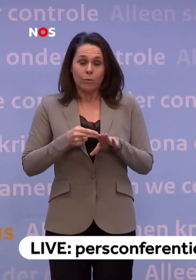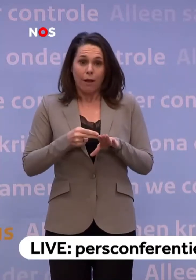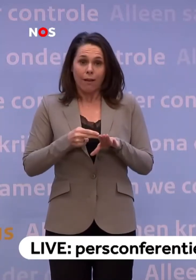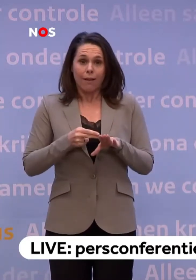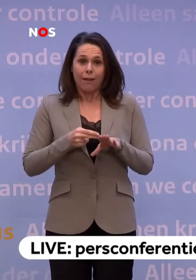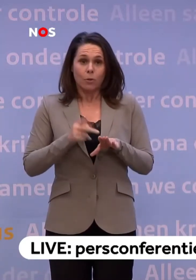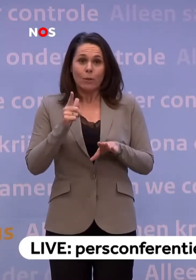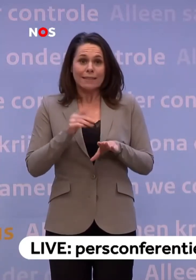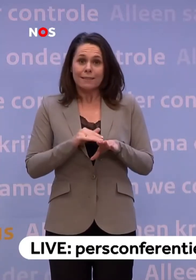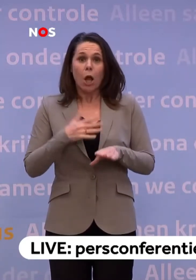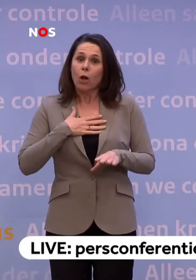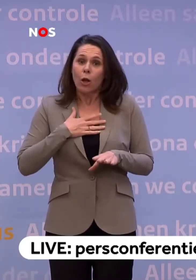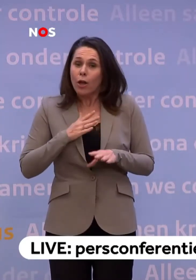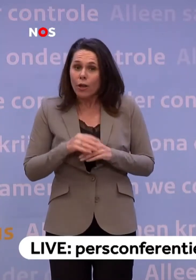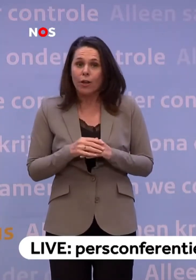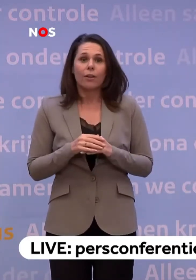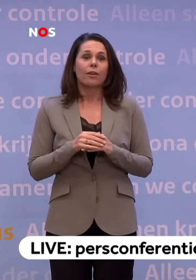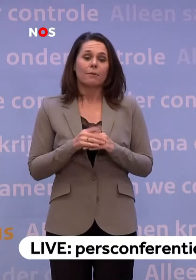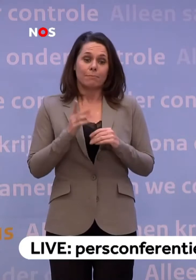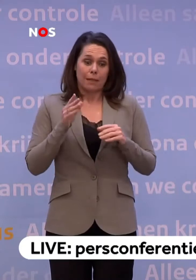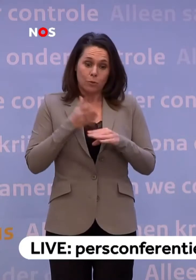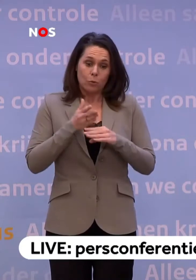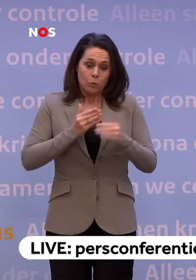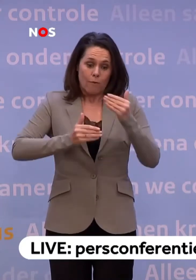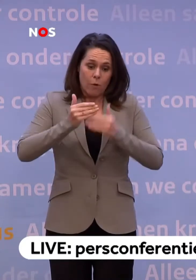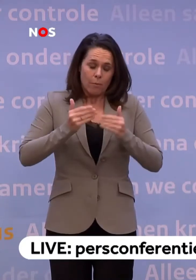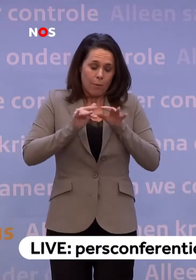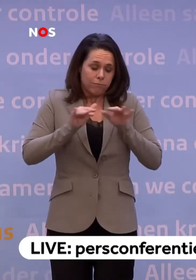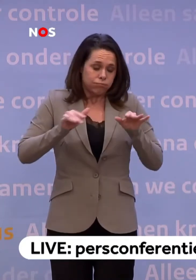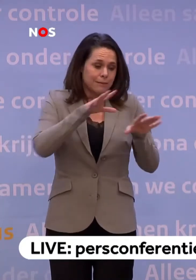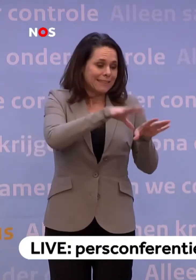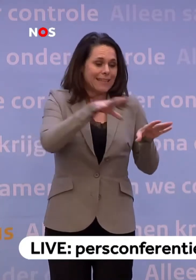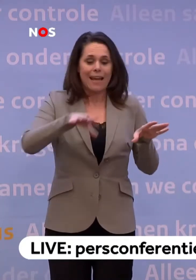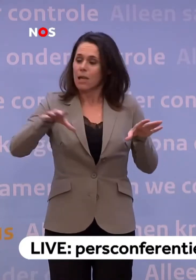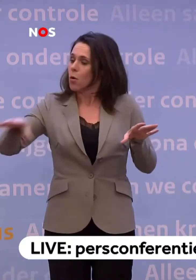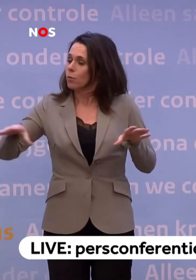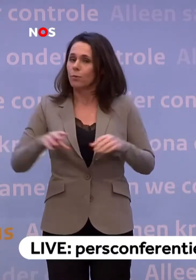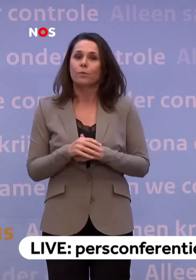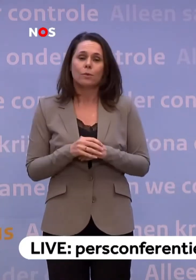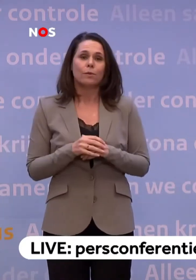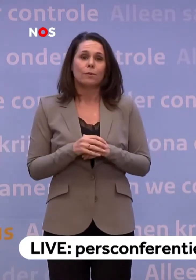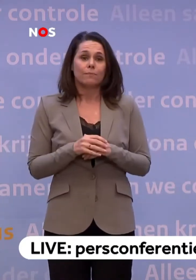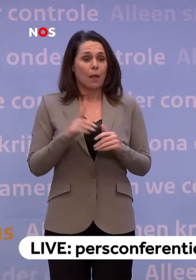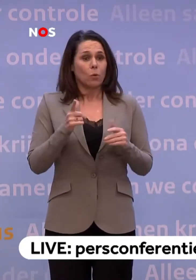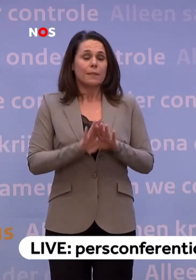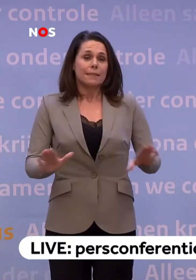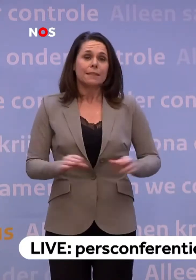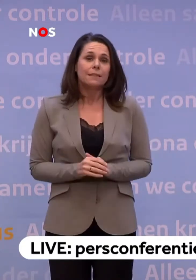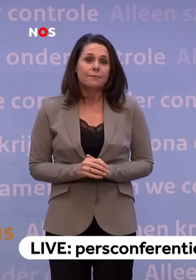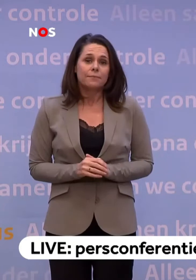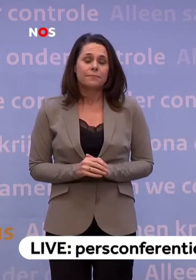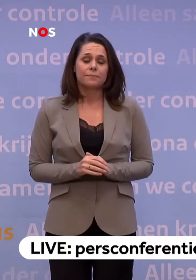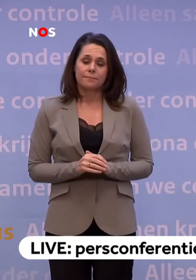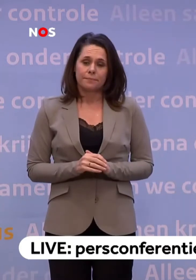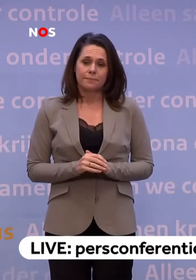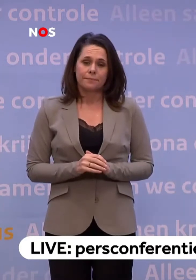niet. Maar we blijven ons voorbereiden op alle scenario's. Want we zijn er nog niet. De